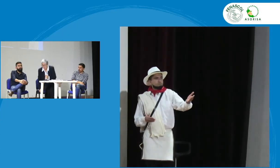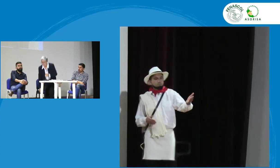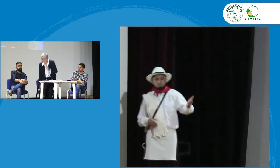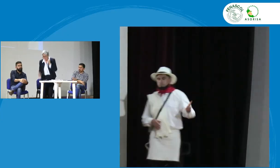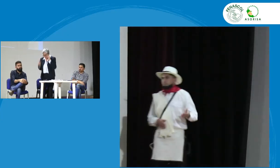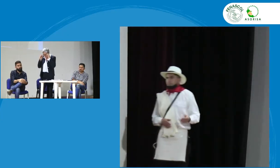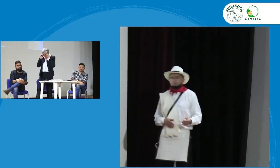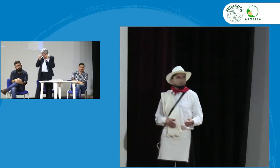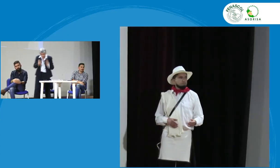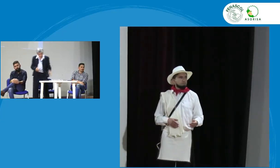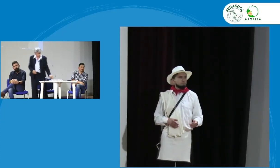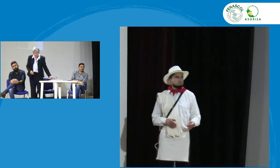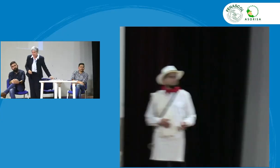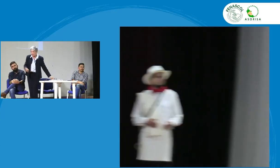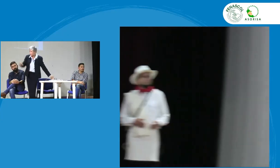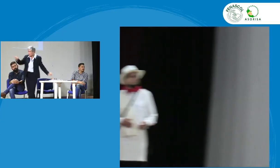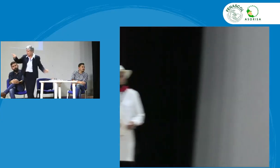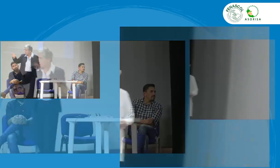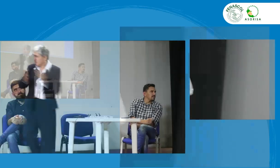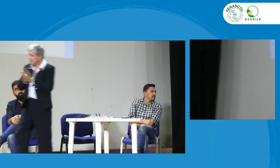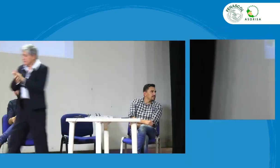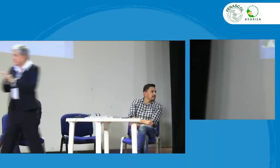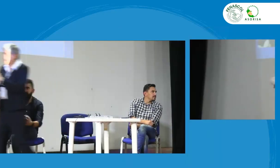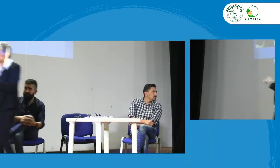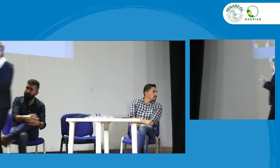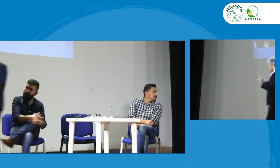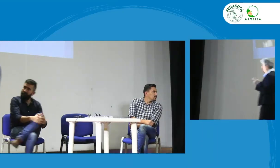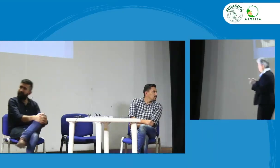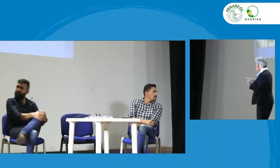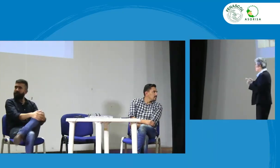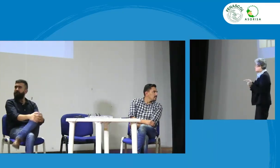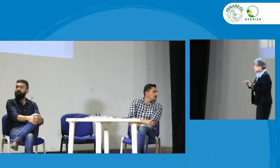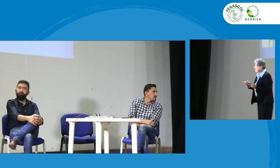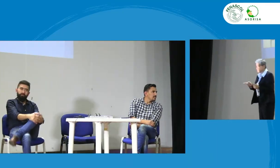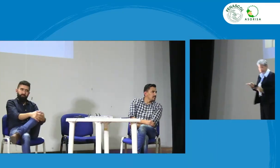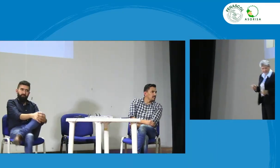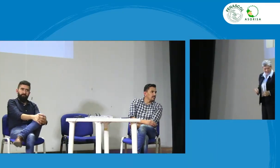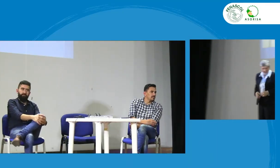quién quisiera dar la respuesta cómo es la seña cómo es la seña de